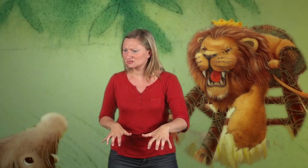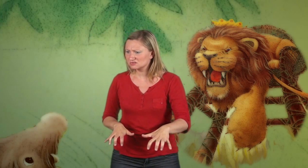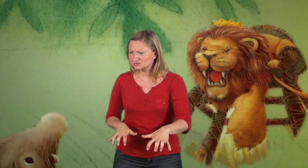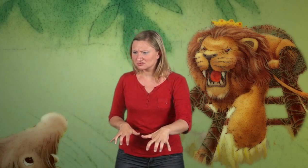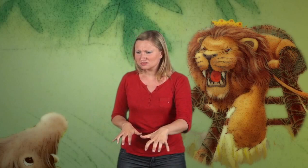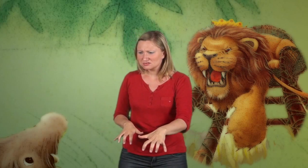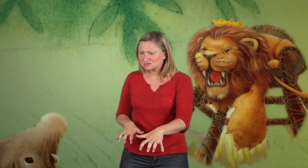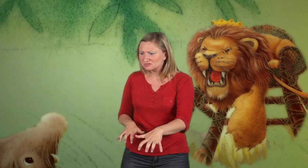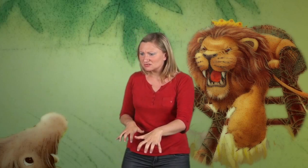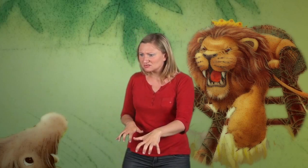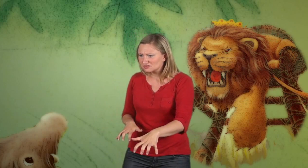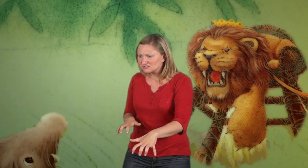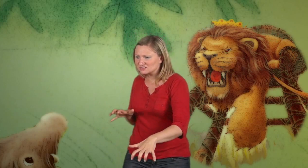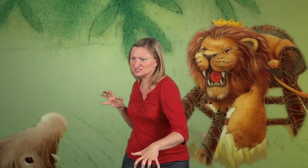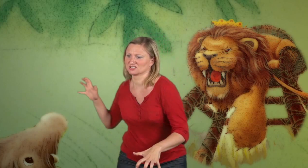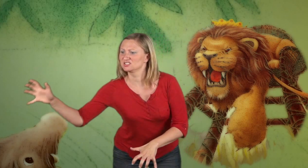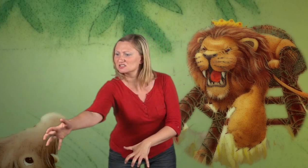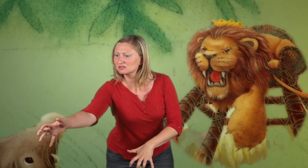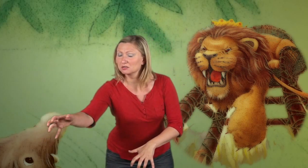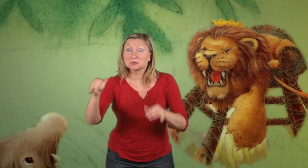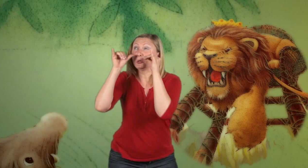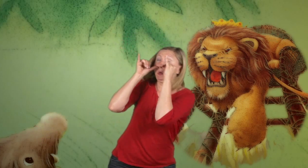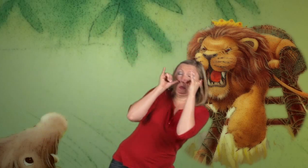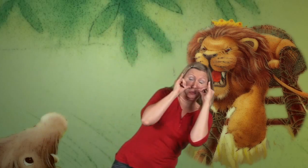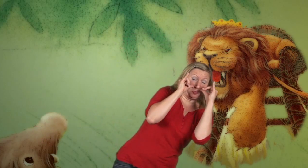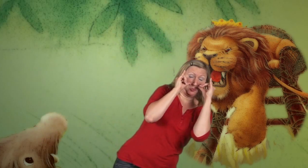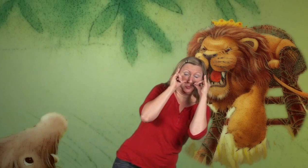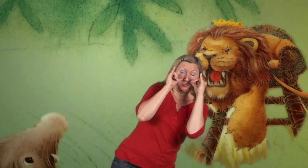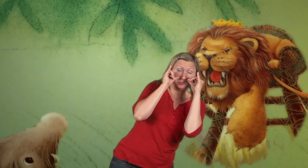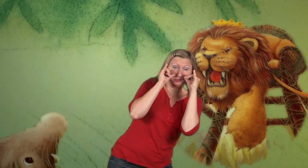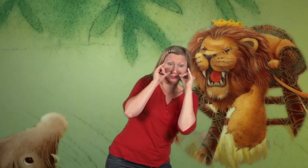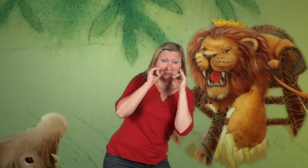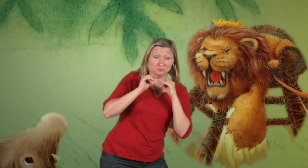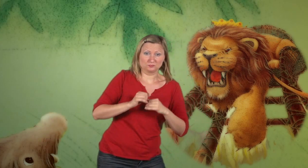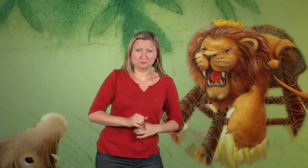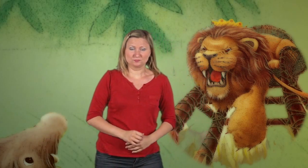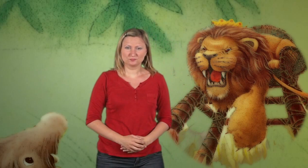Der Löwe setzte zum Sprung an, um dem Buschwein einen kräftigen Tatzenhieb zu verpassen.